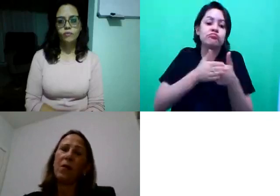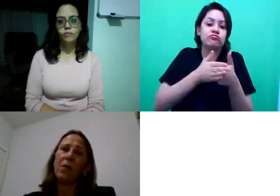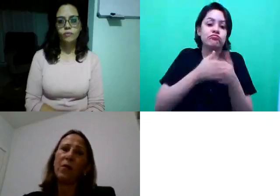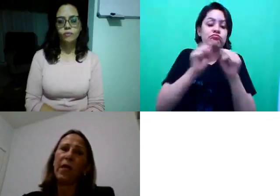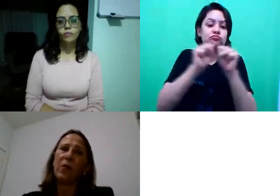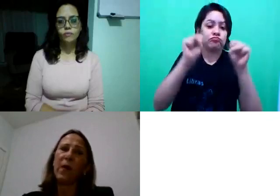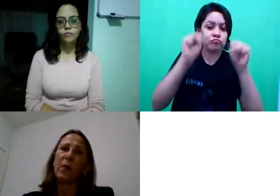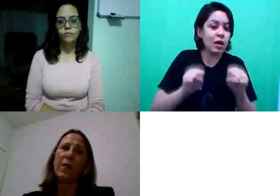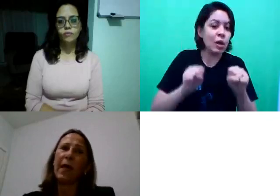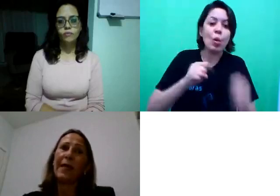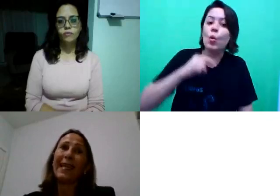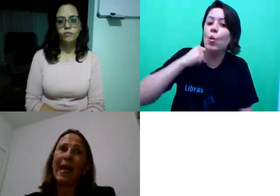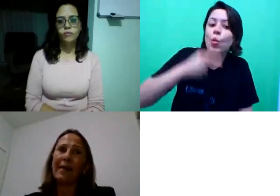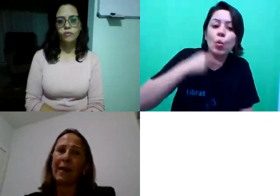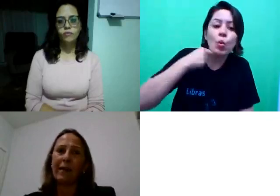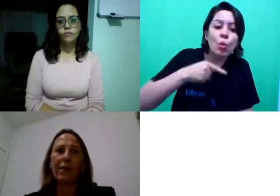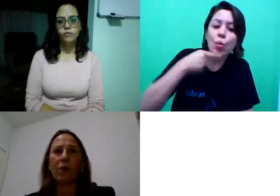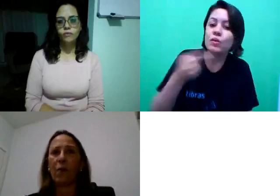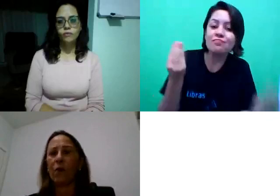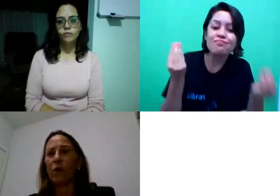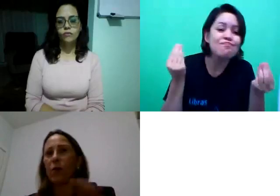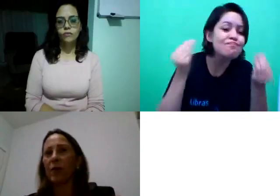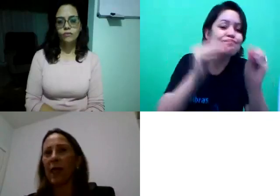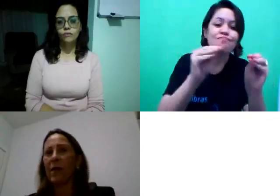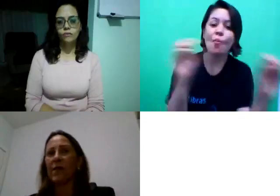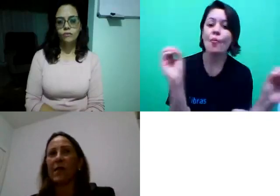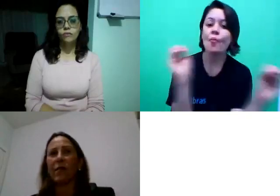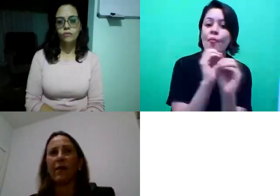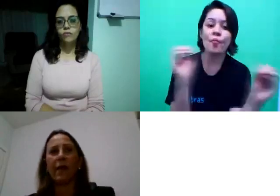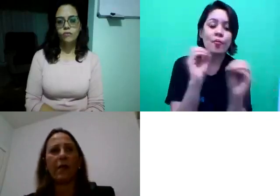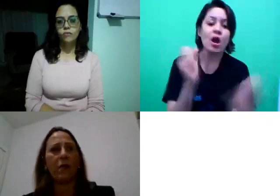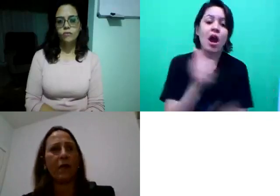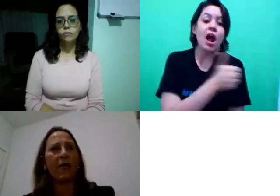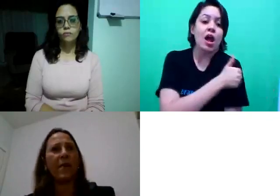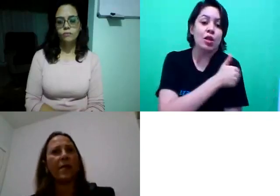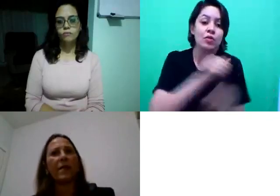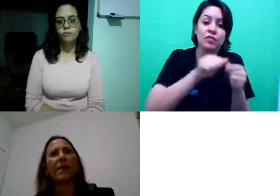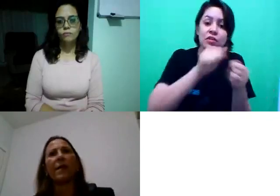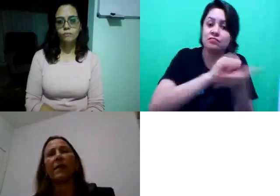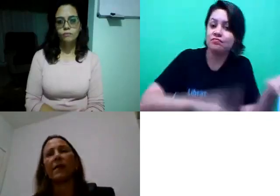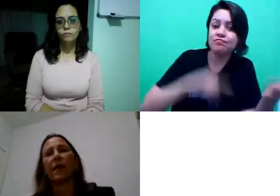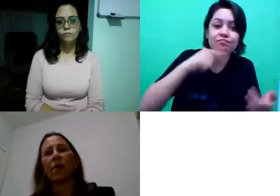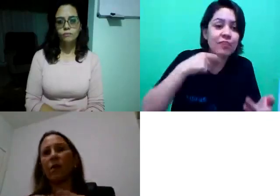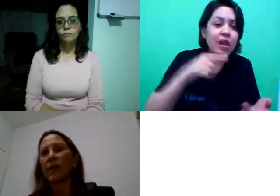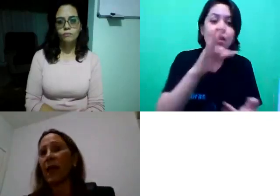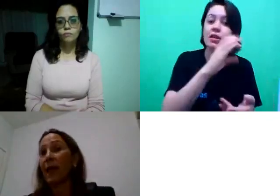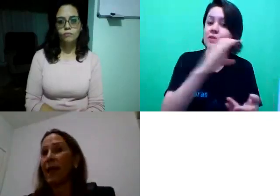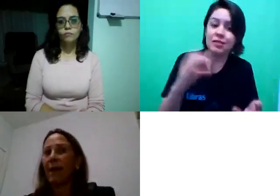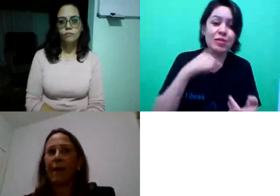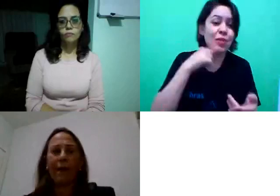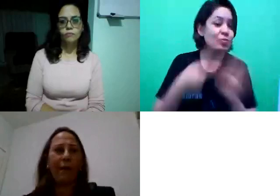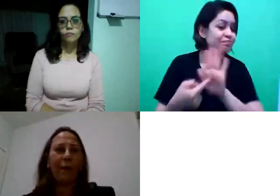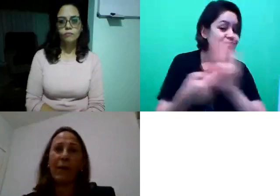e nós não conseguimos mais postar nada. Então, o aluno não consegue mais fazer atividade, não consegue mais apresentar TCC, não consegue,